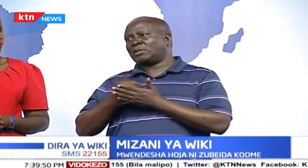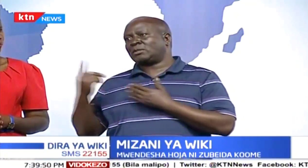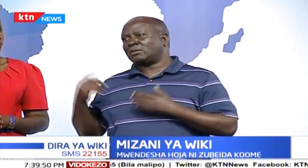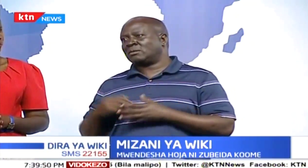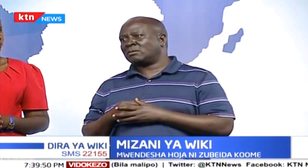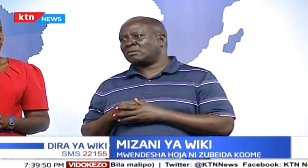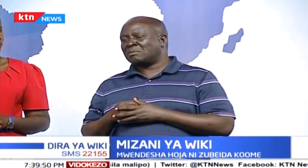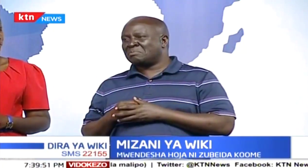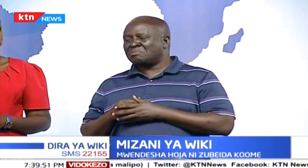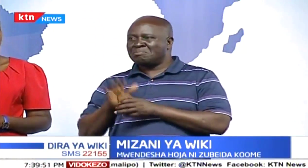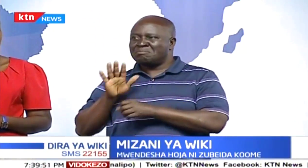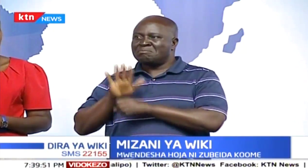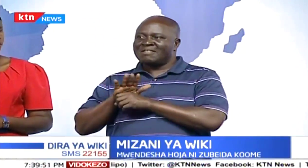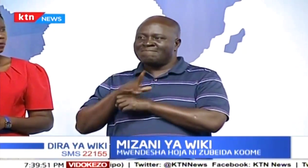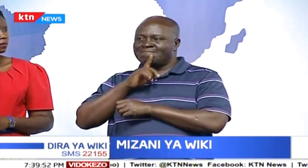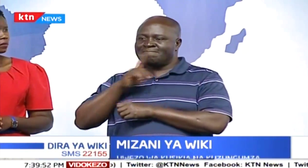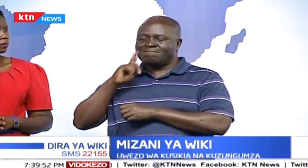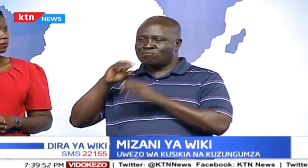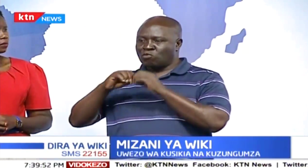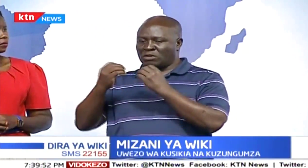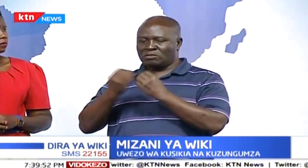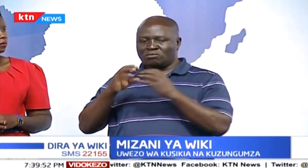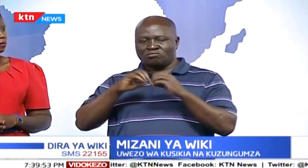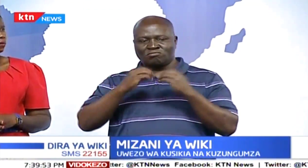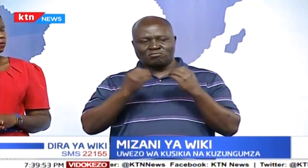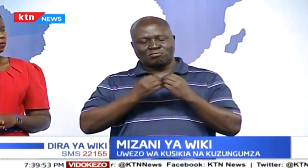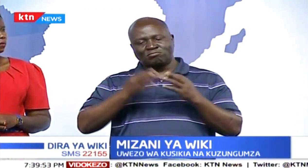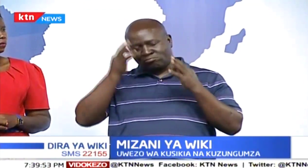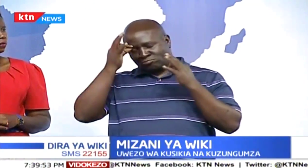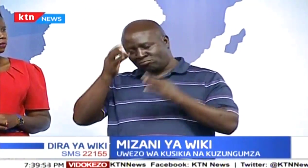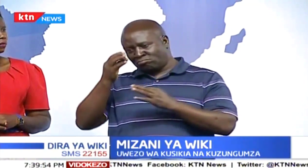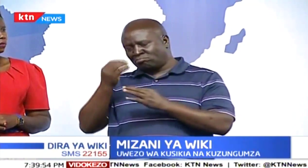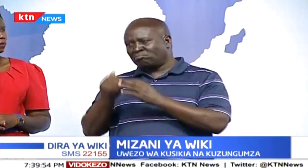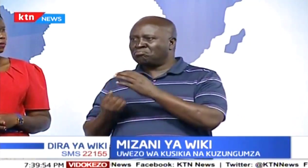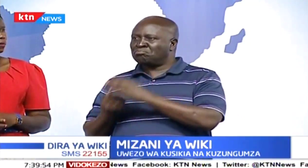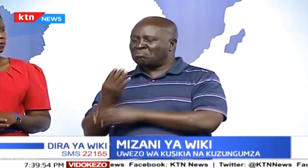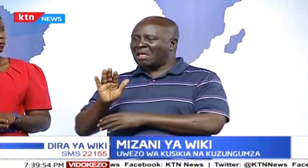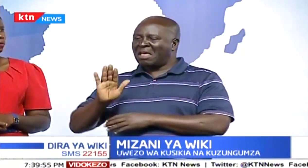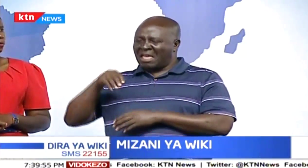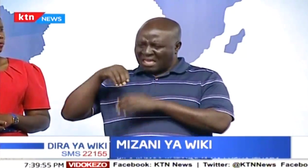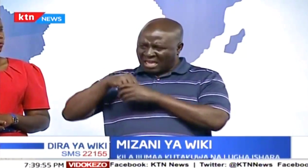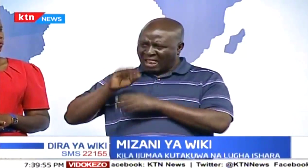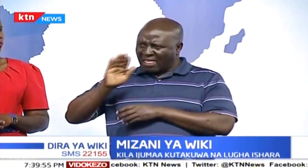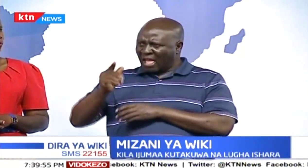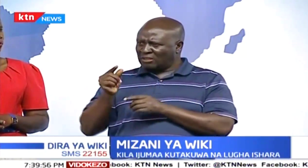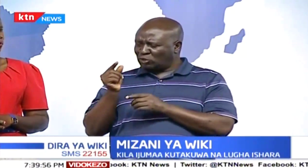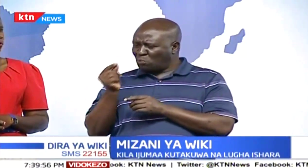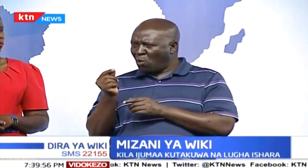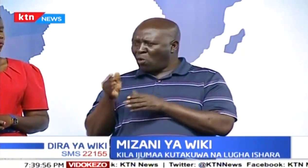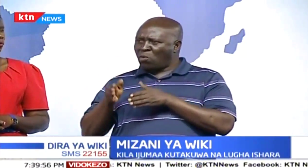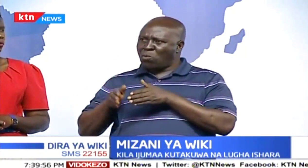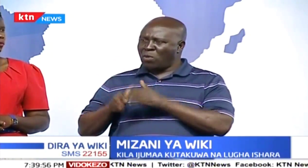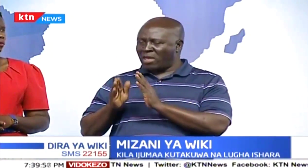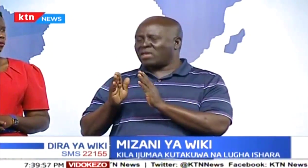Tume sherekea wiki ya walemavu ambawa wa siki. Na